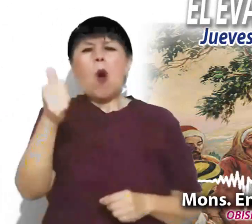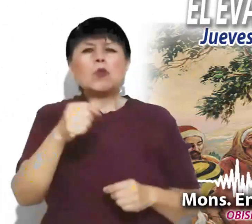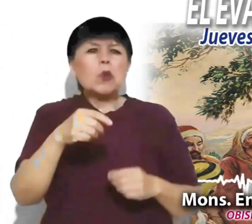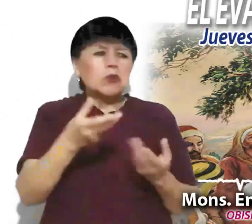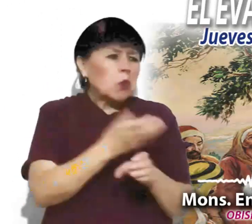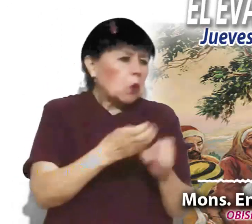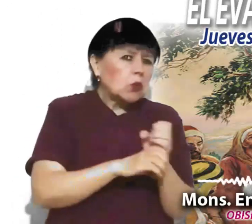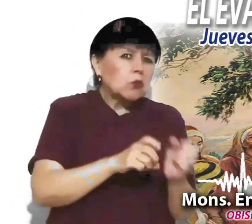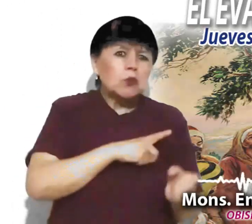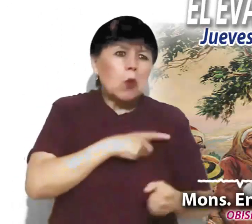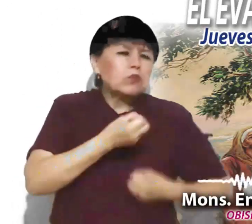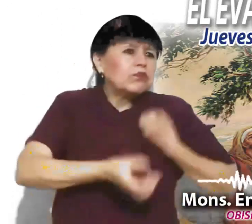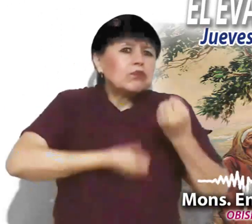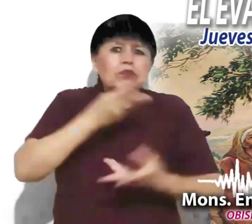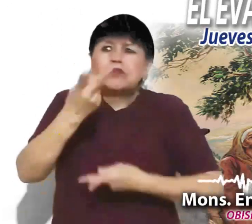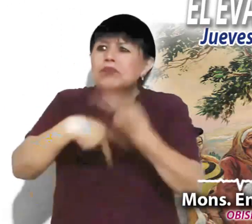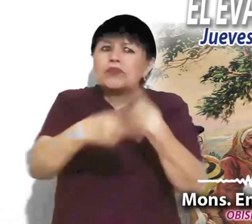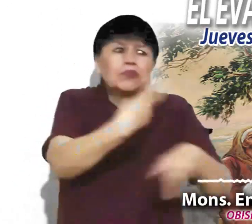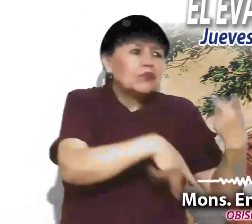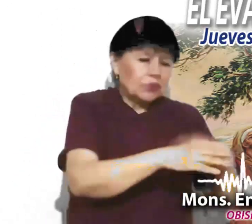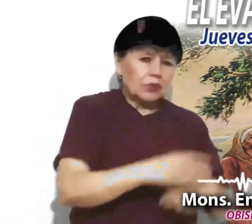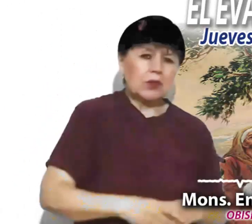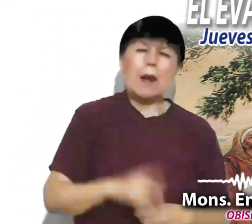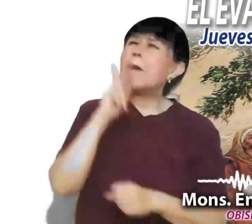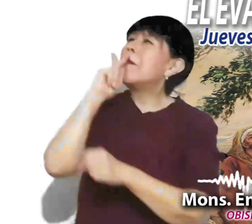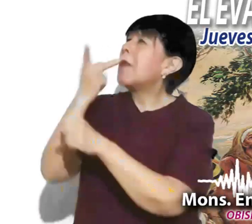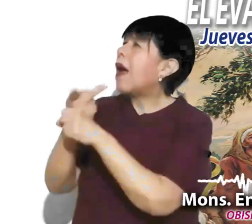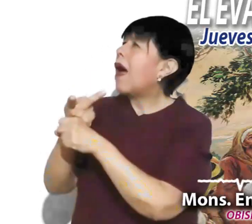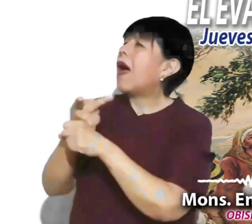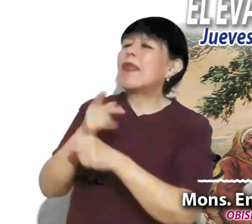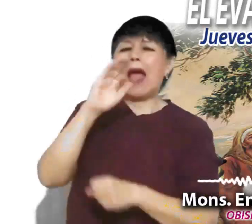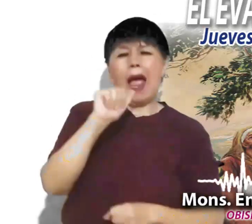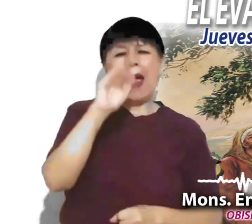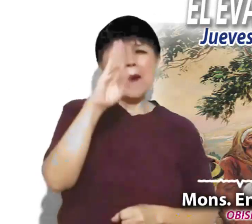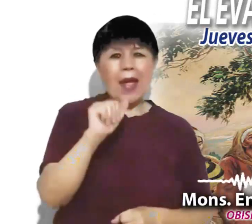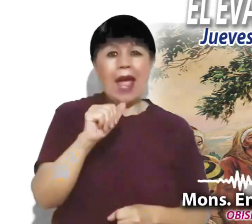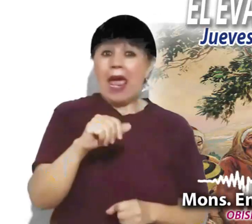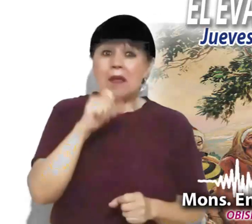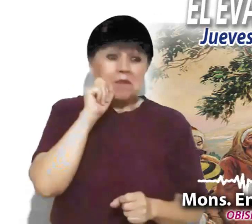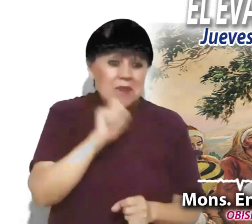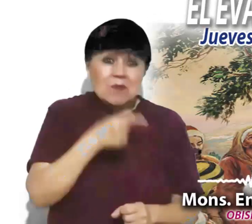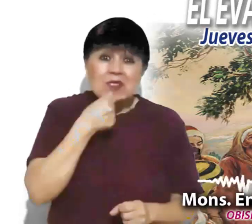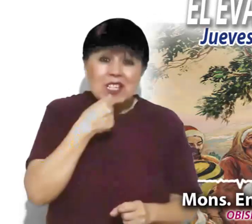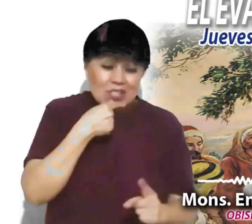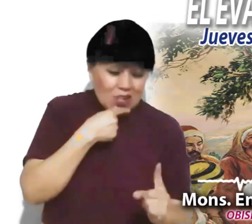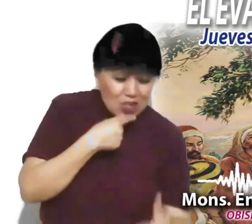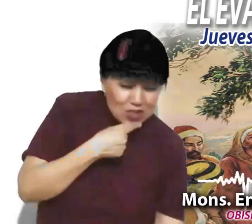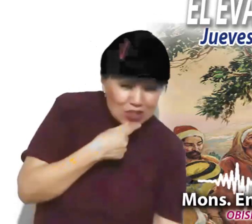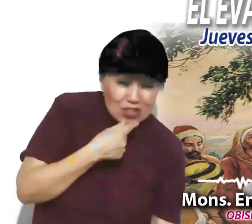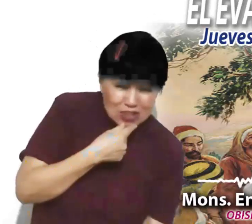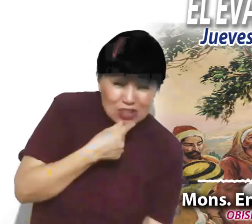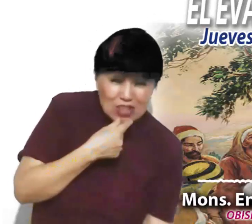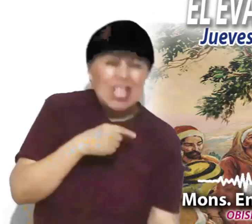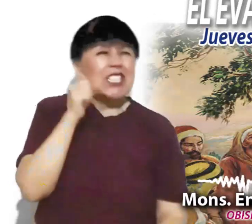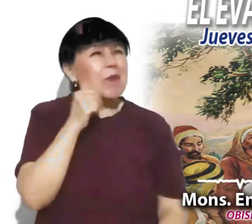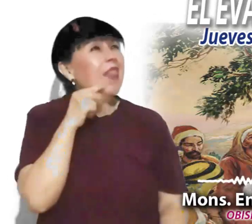brotará fácilmente. Padre, papá, es la primera palabra que un niño le dirige a su papá